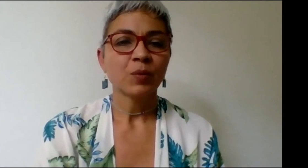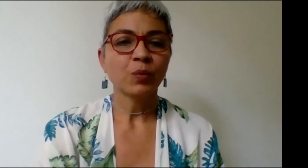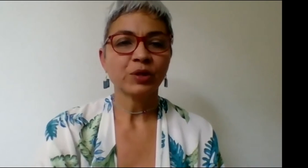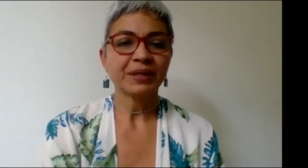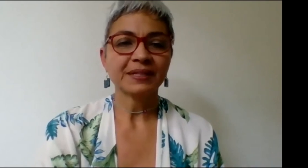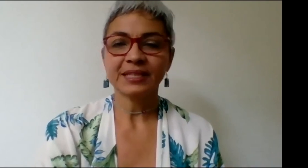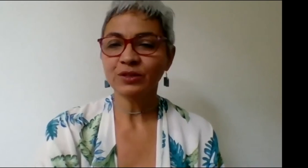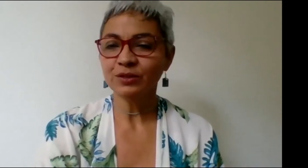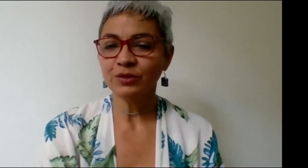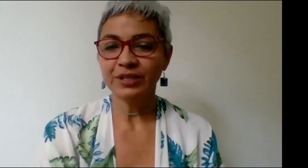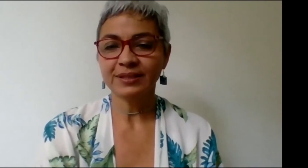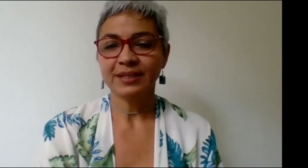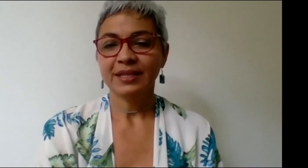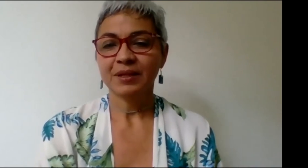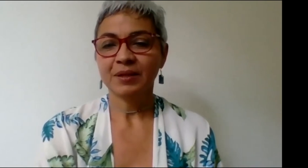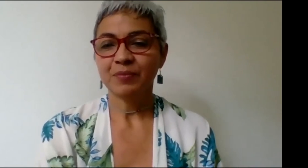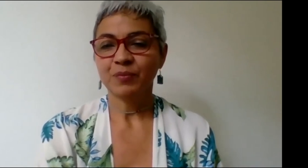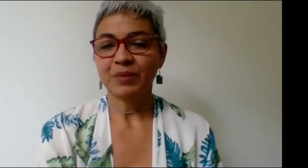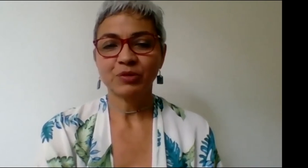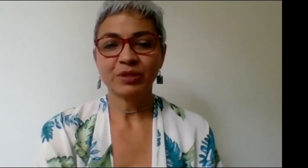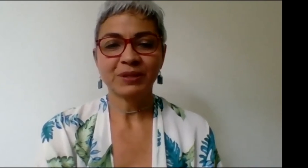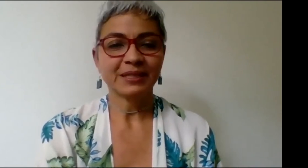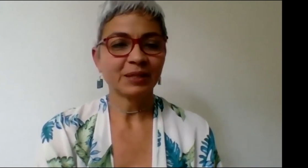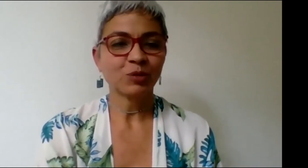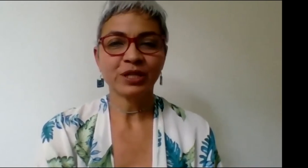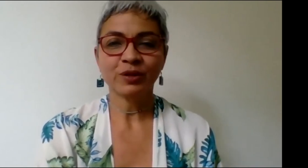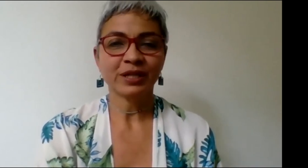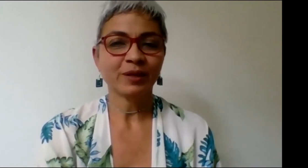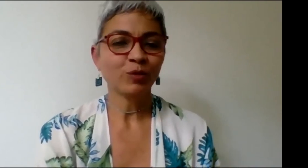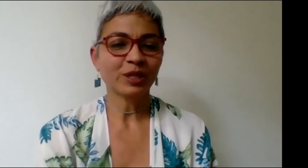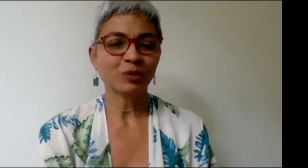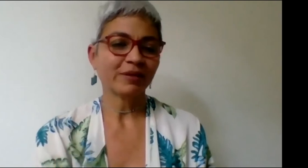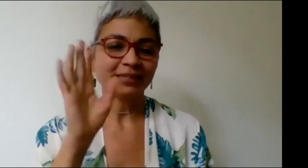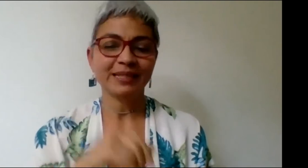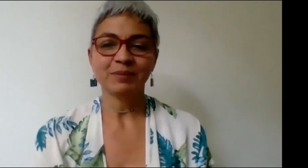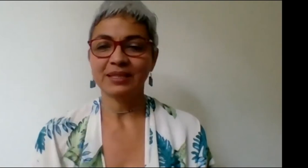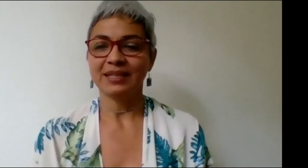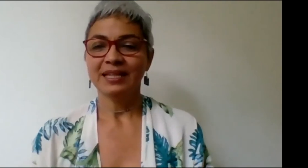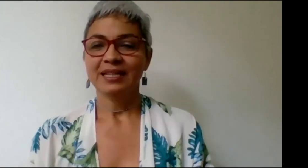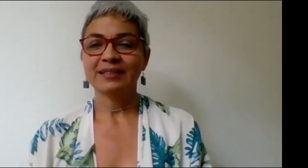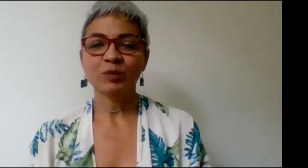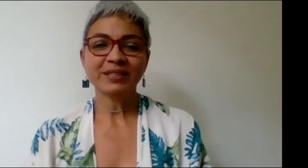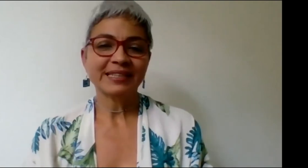Bueno, mientras tanto, entonces, vamos a presentar, porque lo dejé de último, ya va a ser en la mitad. Les quiero presentar